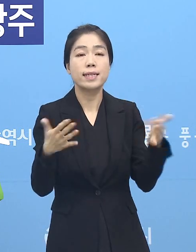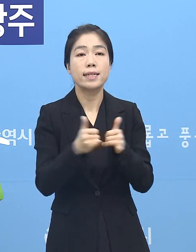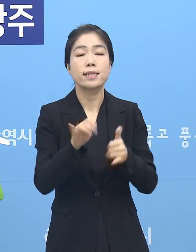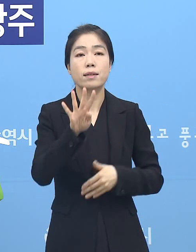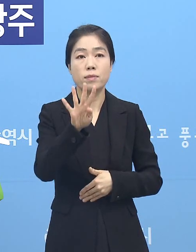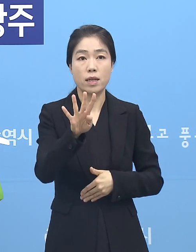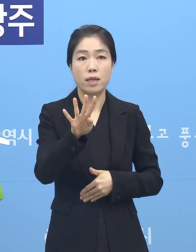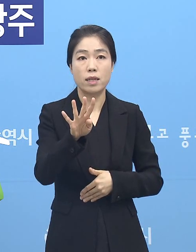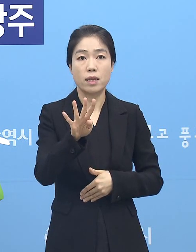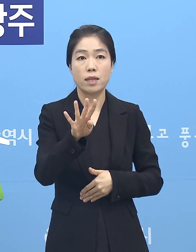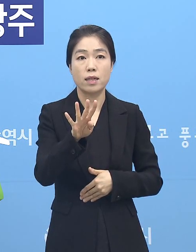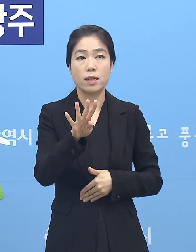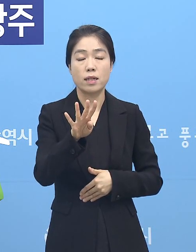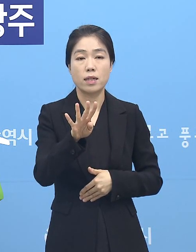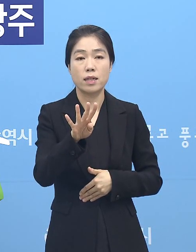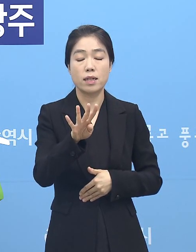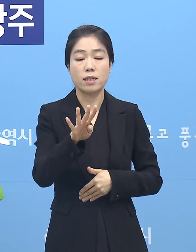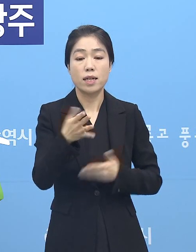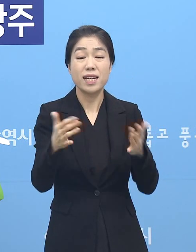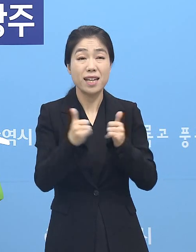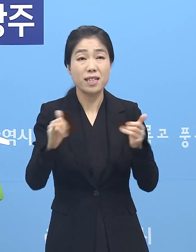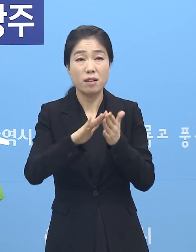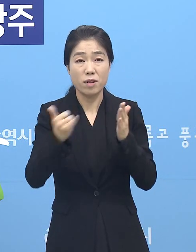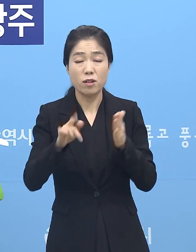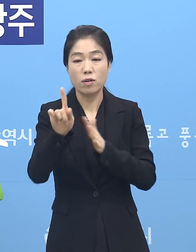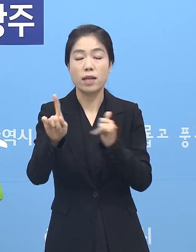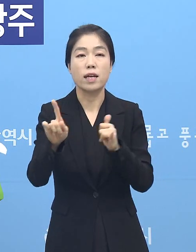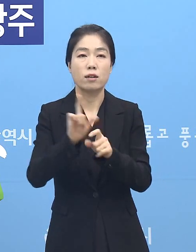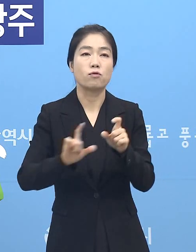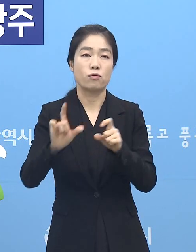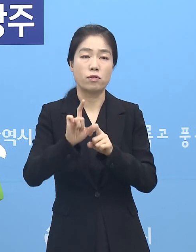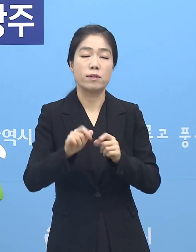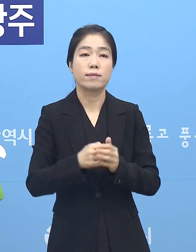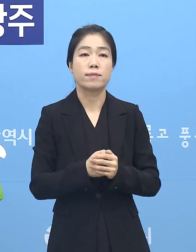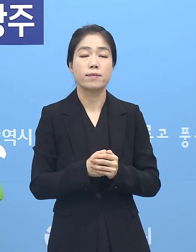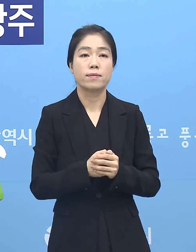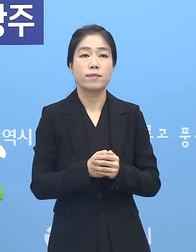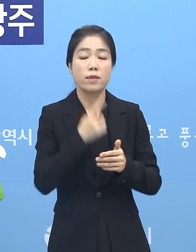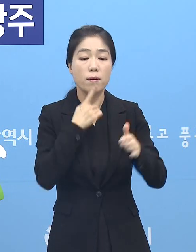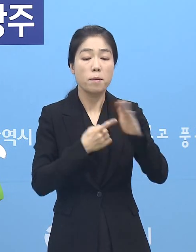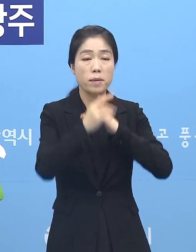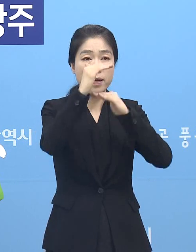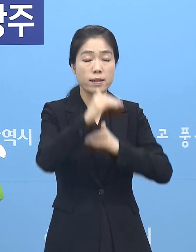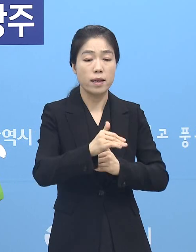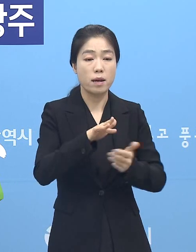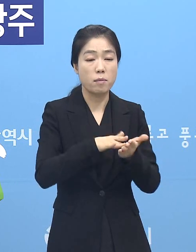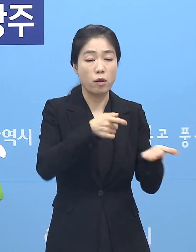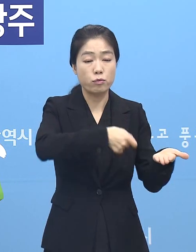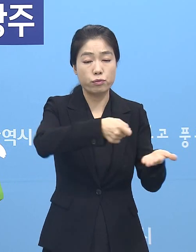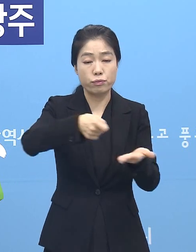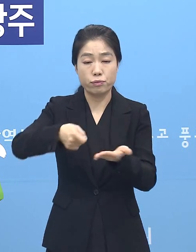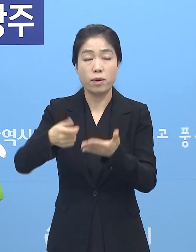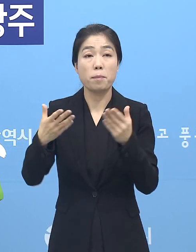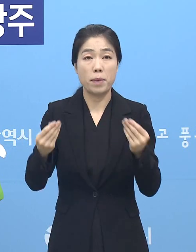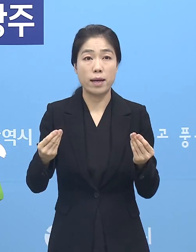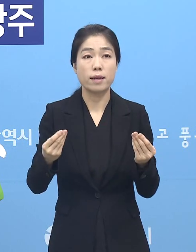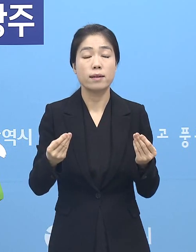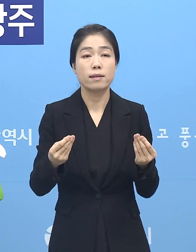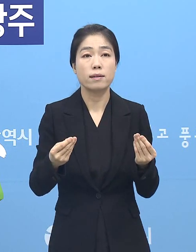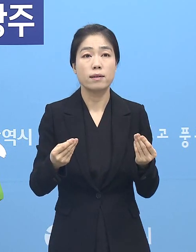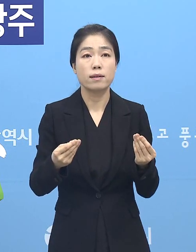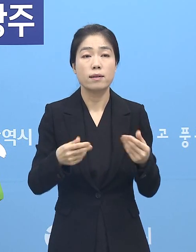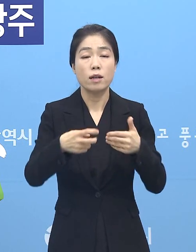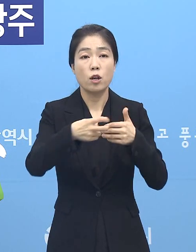직원이 4명, 그리고 직원 가족이 1명 있었습니다. 그래서 조치상으로는 방역 소독을 일단 완료하였고요.